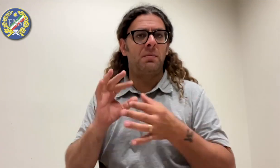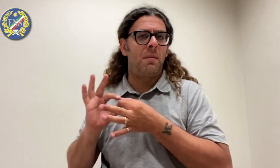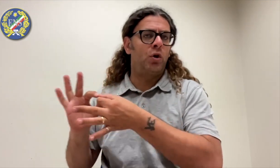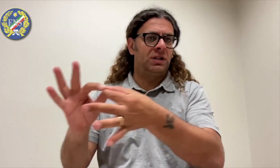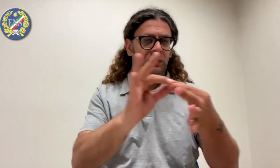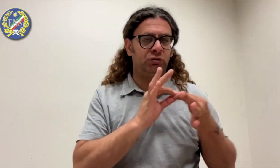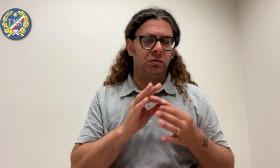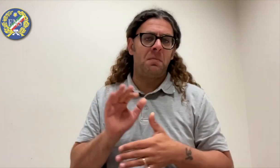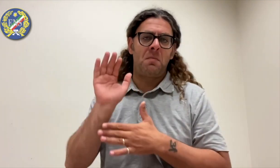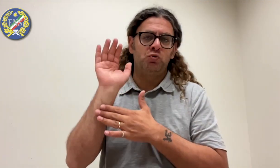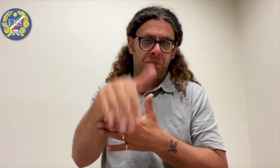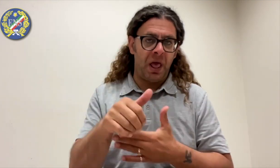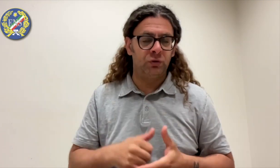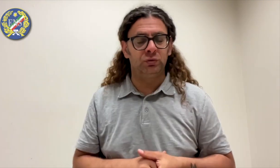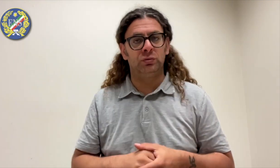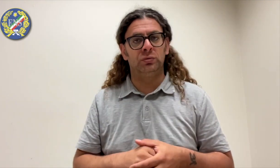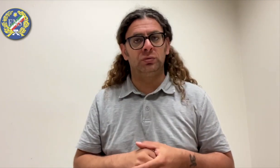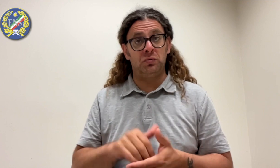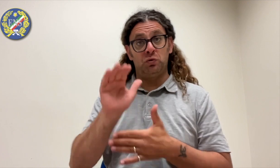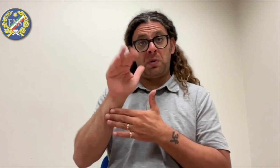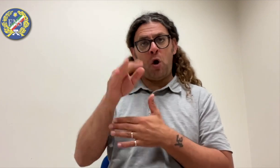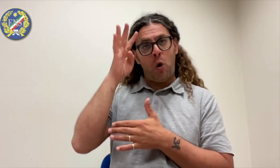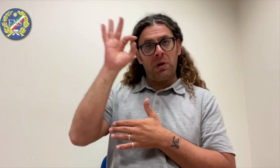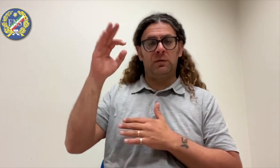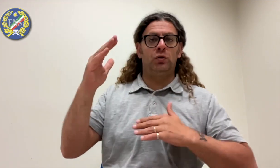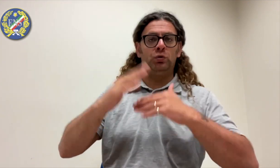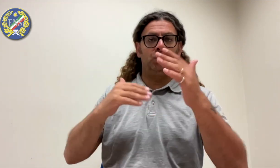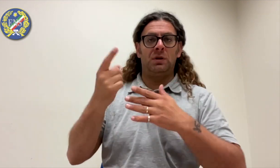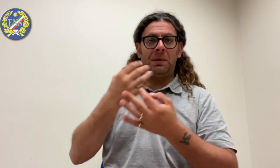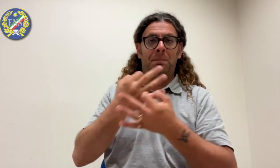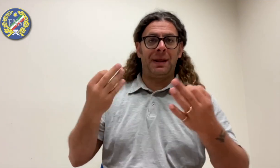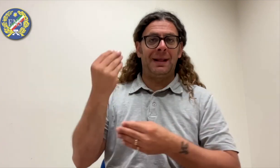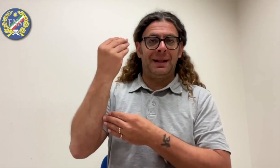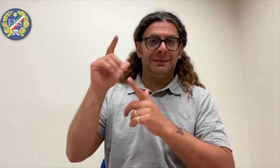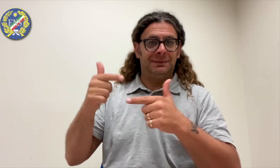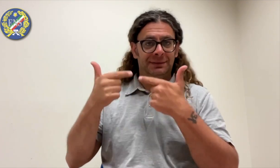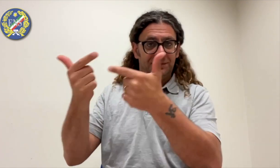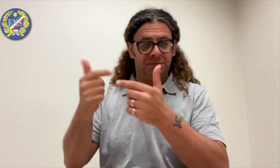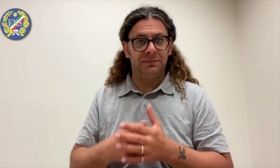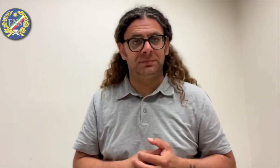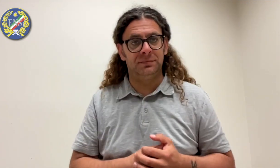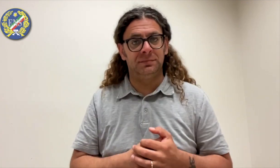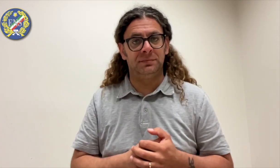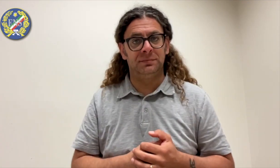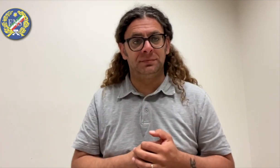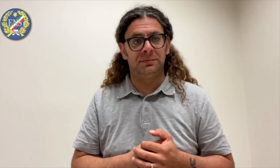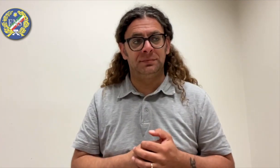consulenza fiscale, i cui componenti hanno preso parte ai lavori assembleari. Insieme abbiamo condiviso e